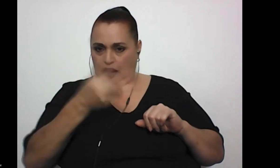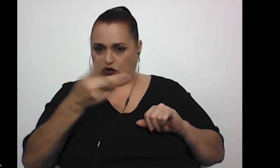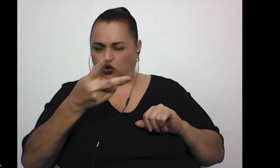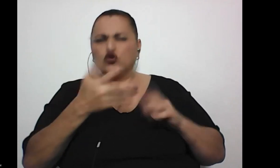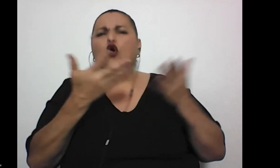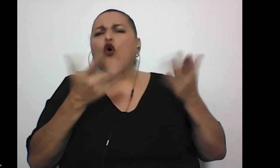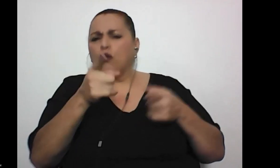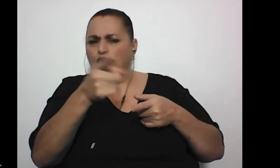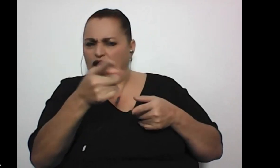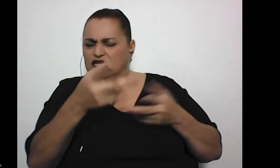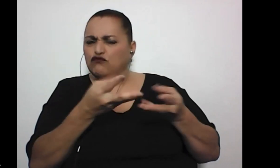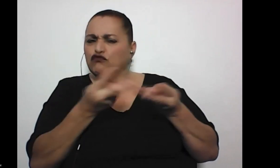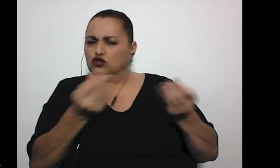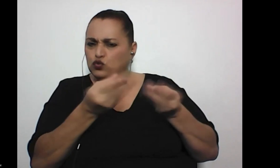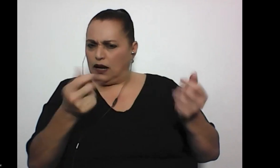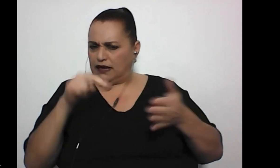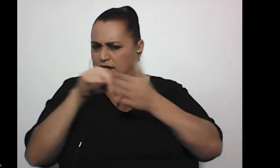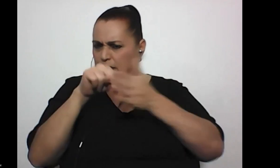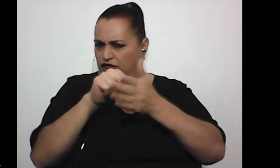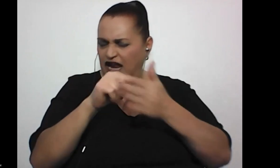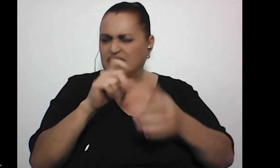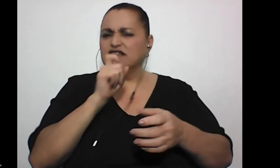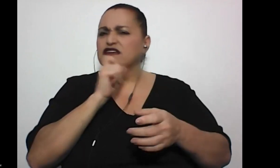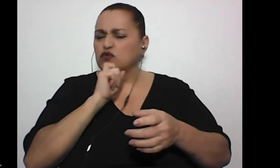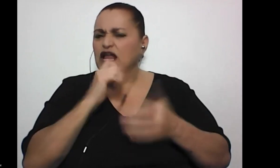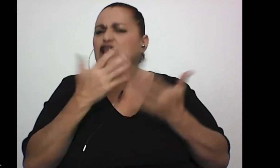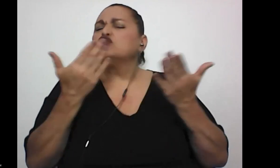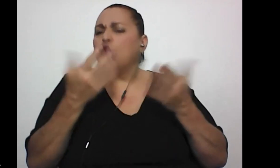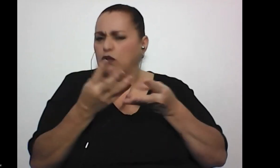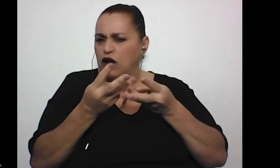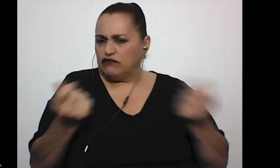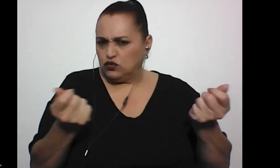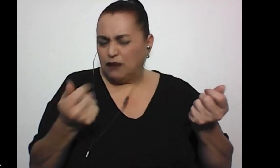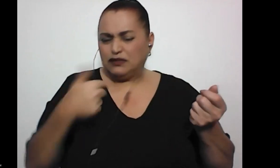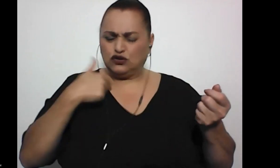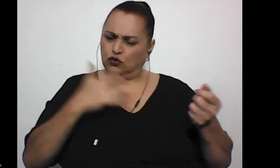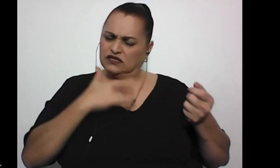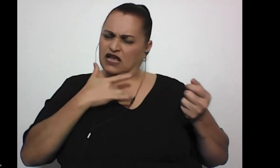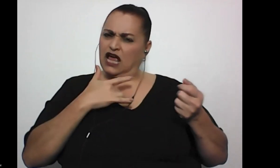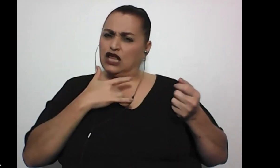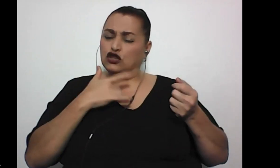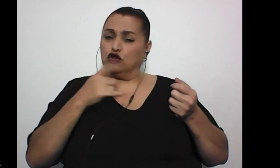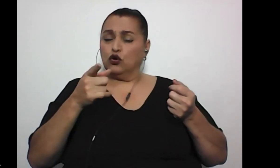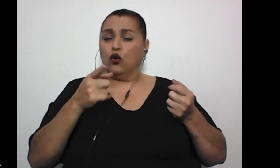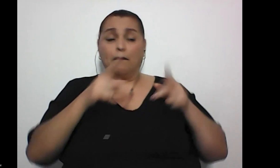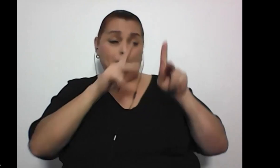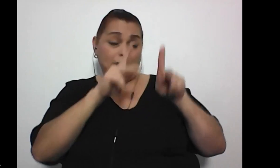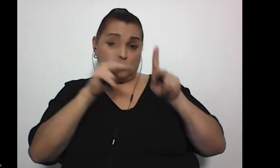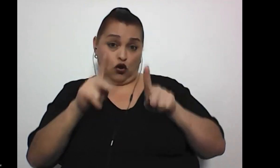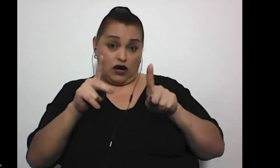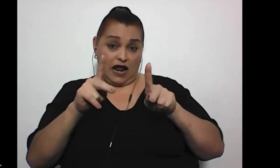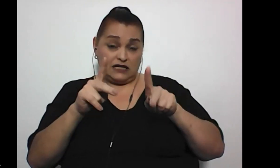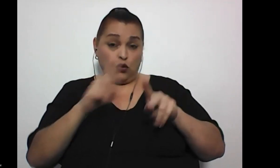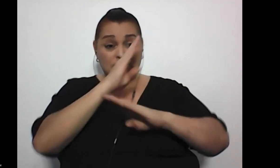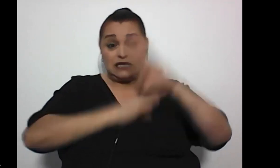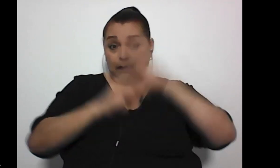han resuelto estas barreras o estas dificultades que enfrentan, porque siento que en el caso de las personas